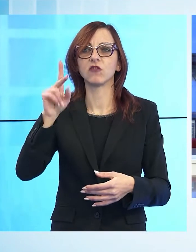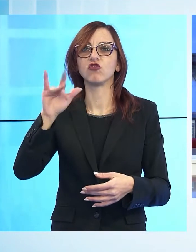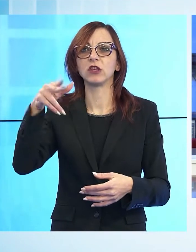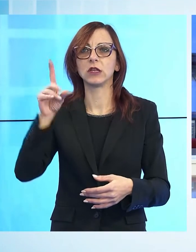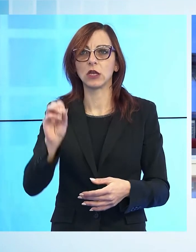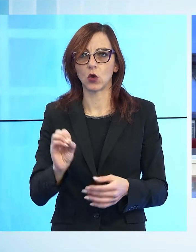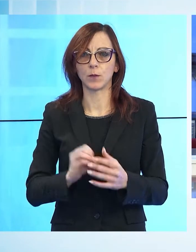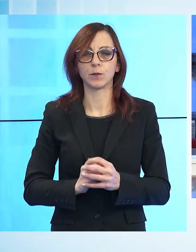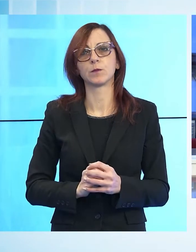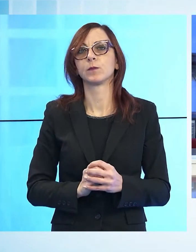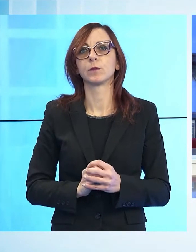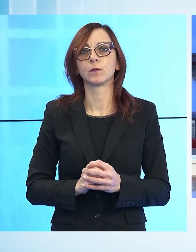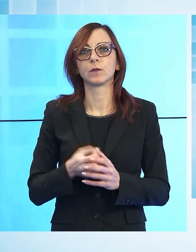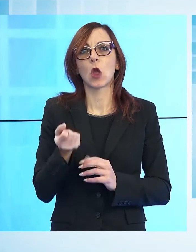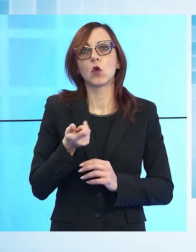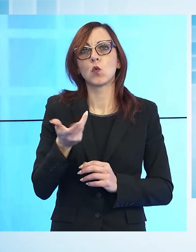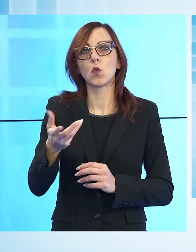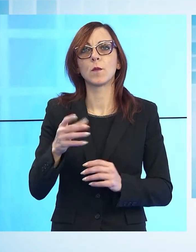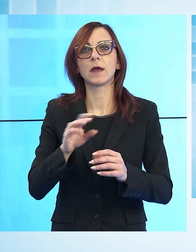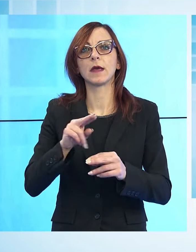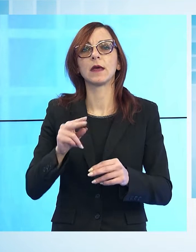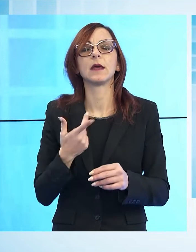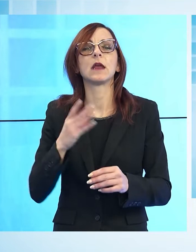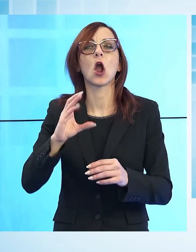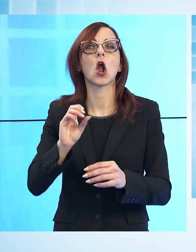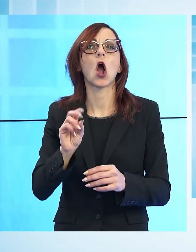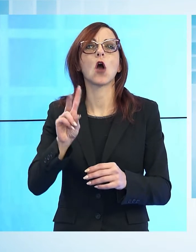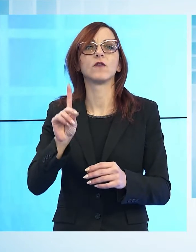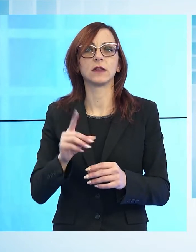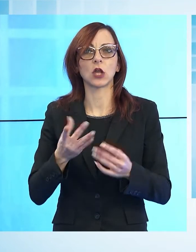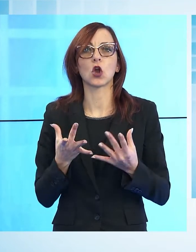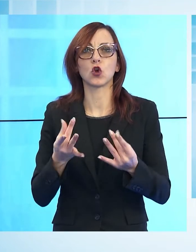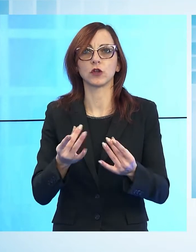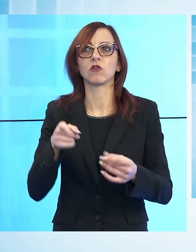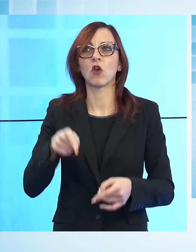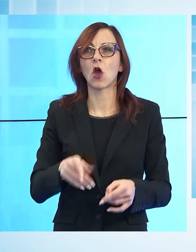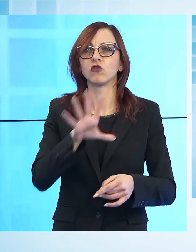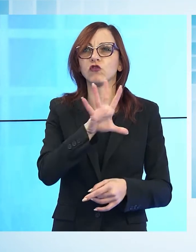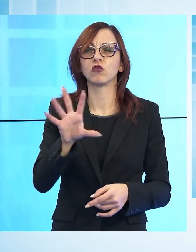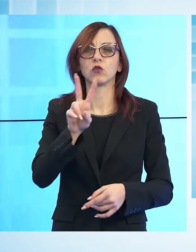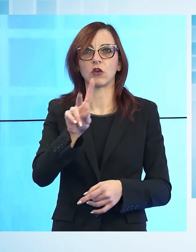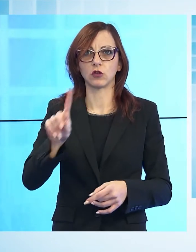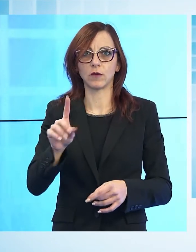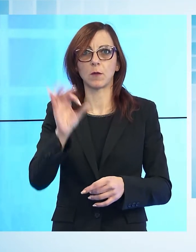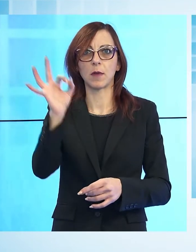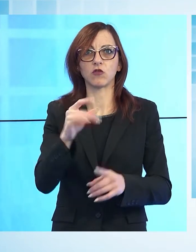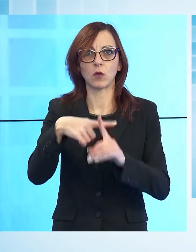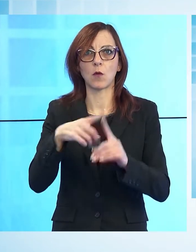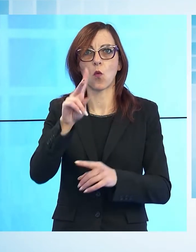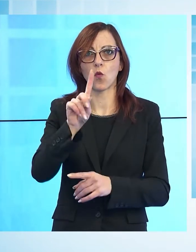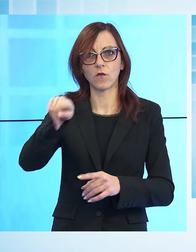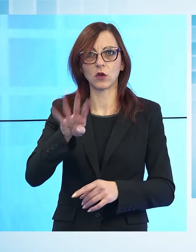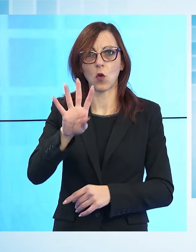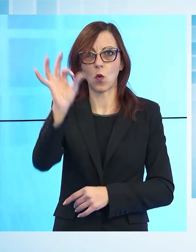numeri del Covid contagiati in Toscana oggi sono 521, tasso di positività all'1,4%,